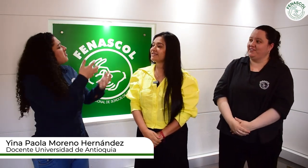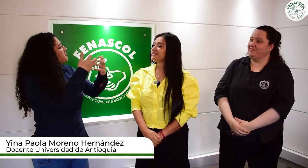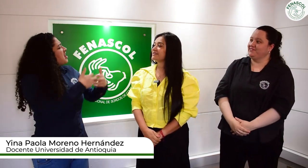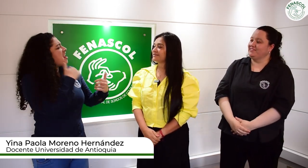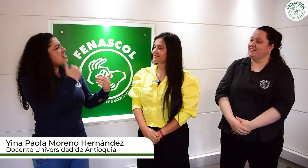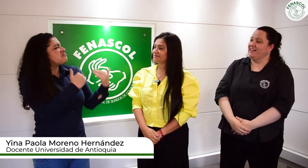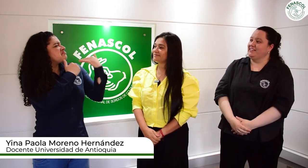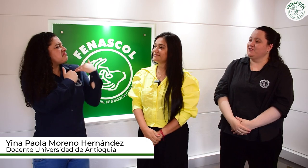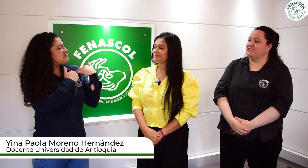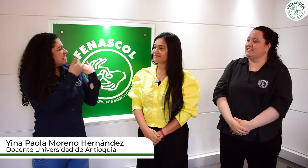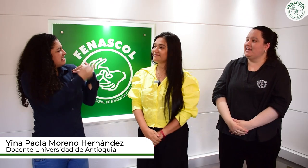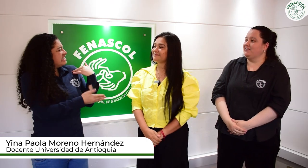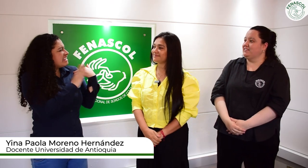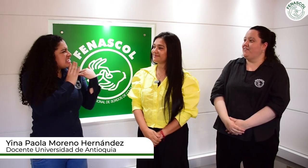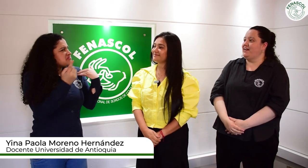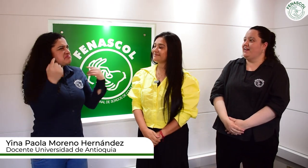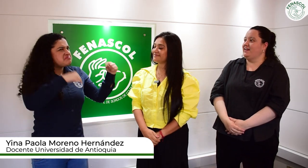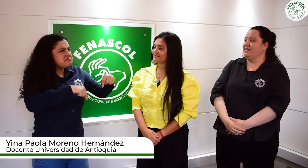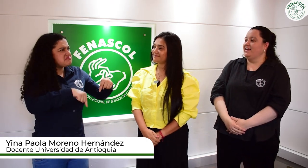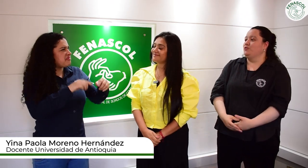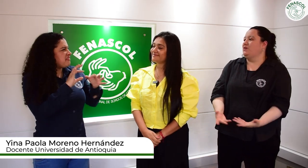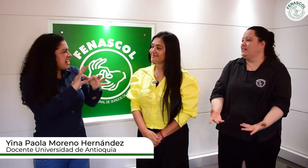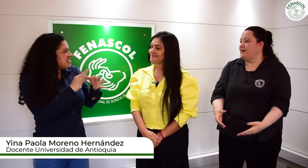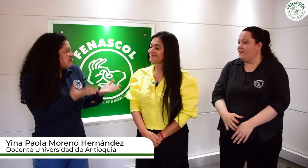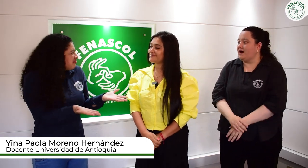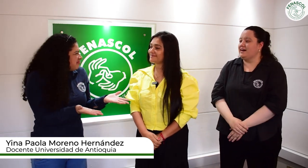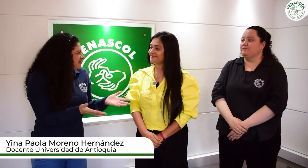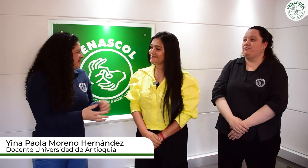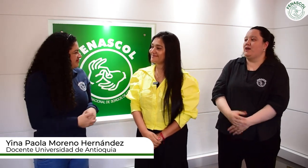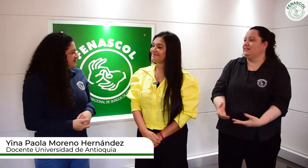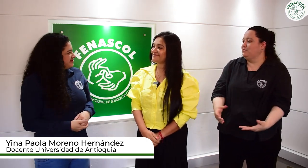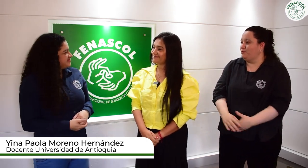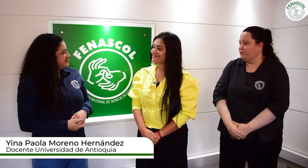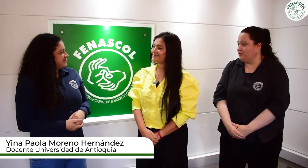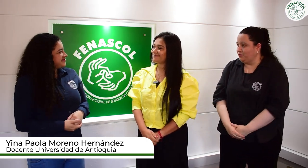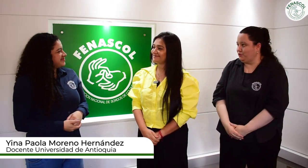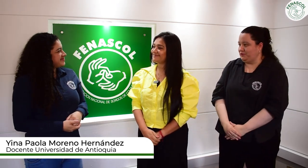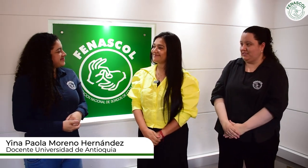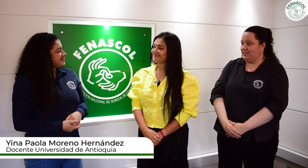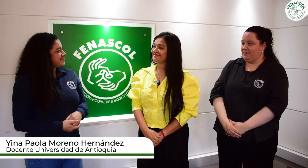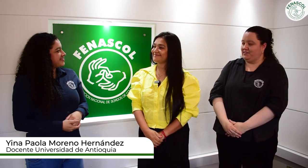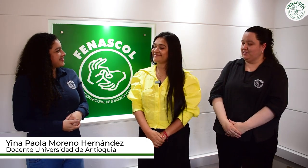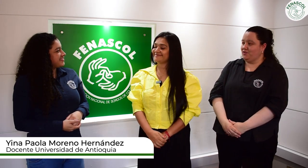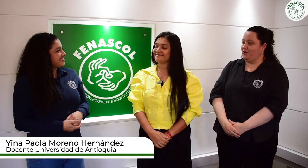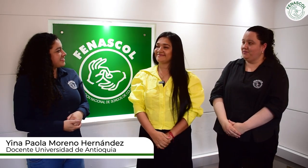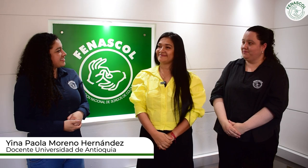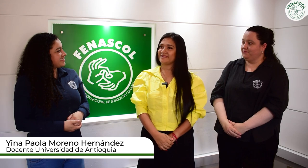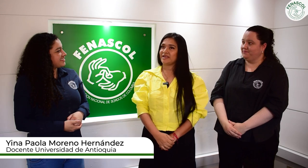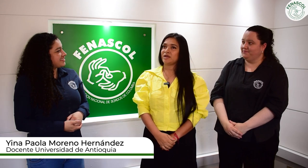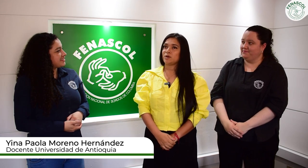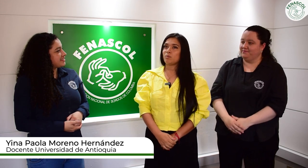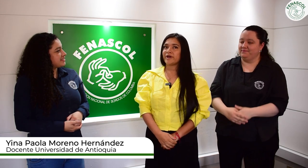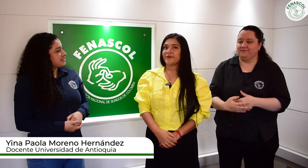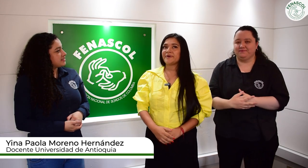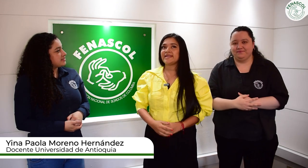Perfecto, quisiera que nos cuentes en qué trabajas y cuál es el propósito de tu visita acá a FENASCOL. Bueno,